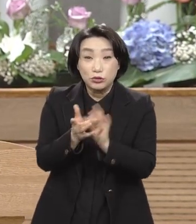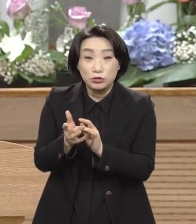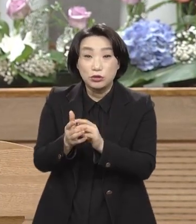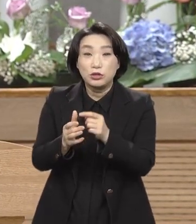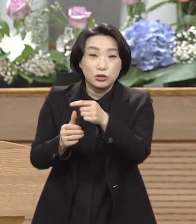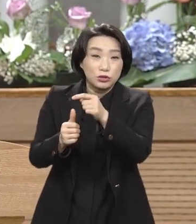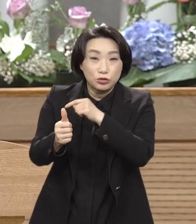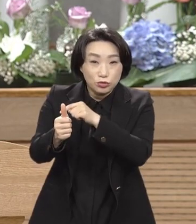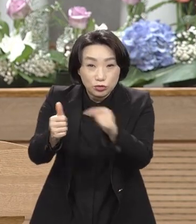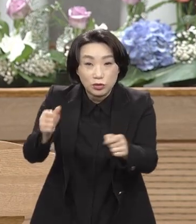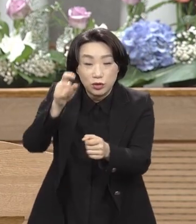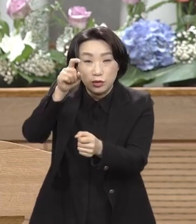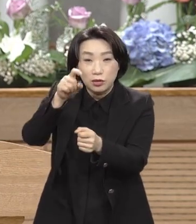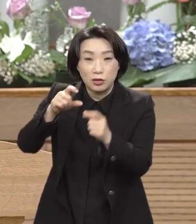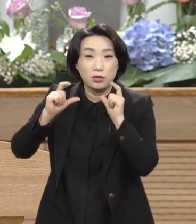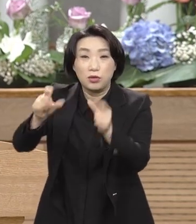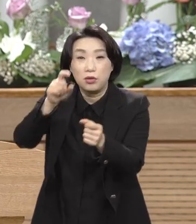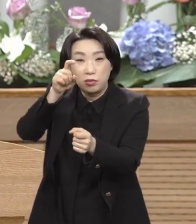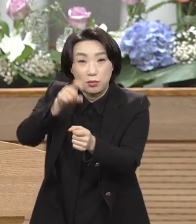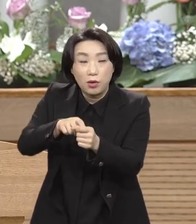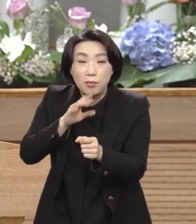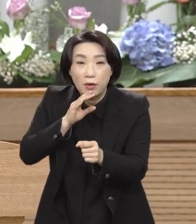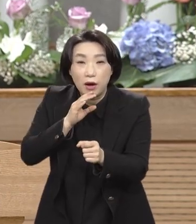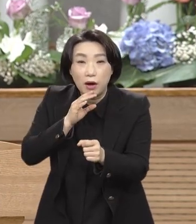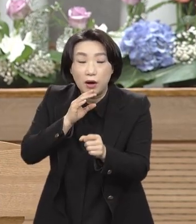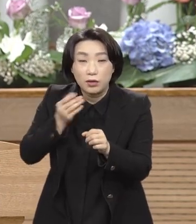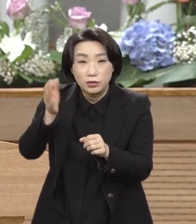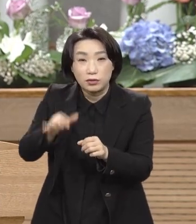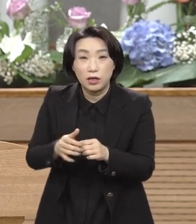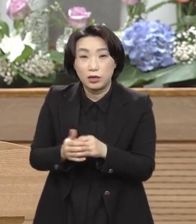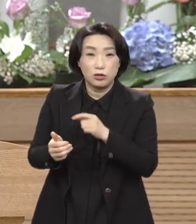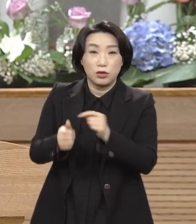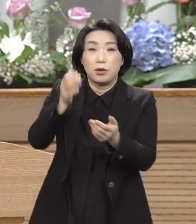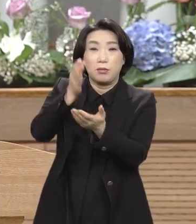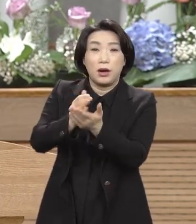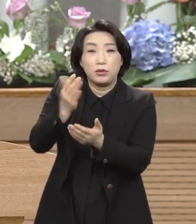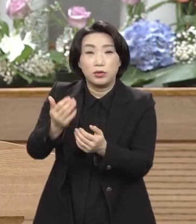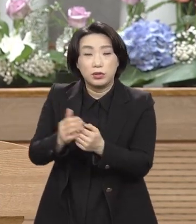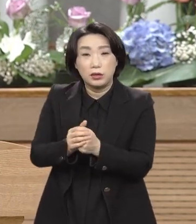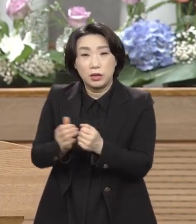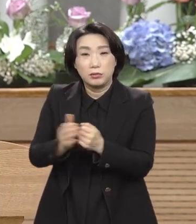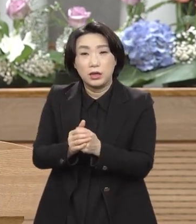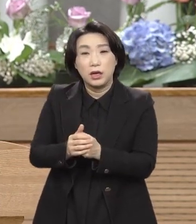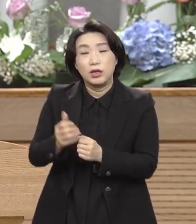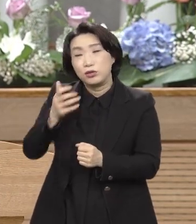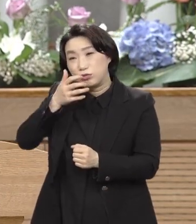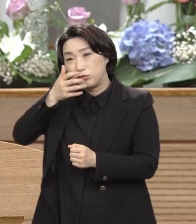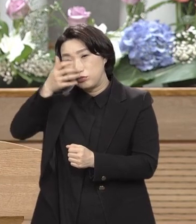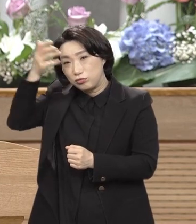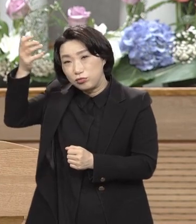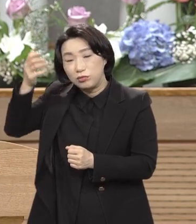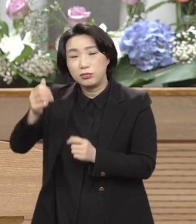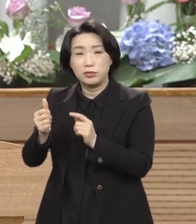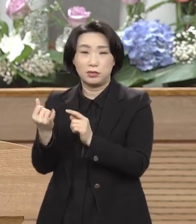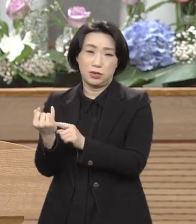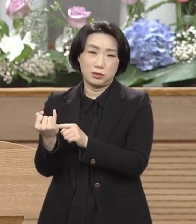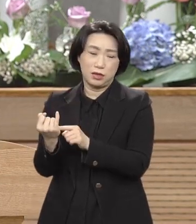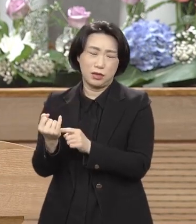하는데 어떻든 안 죽여야 된다고 하는 그것 때문에 꿈에 굉장히 애를 썼는데 당신